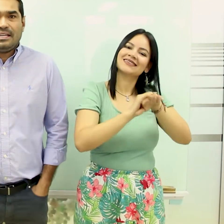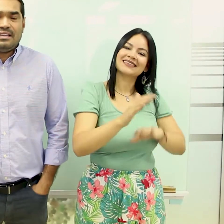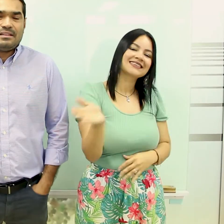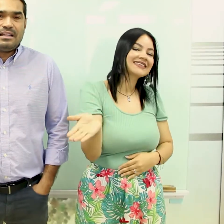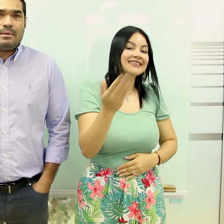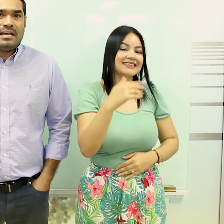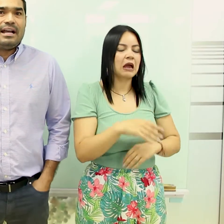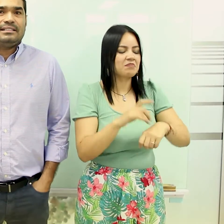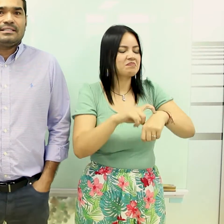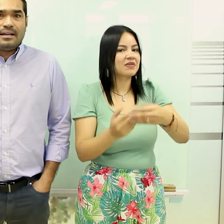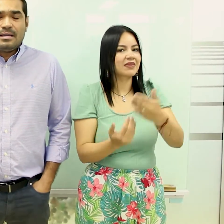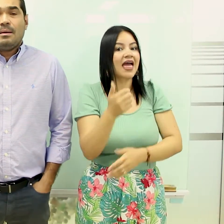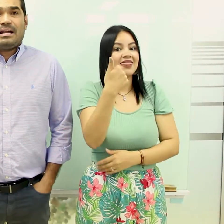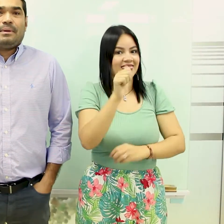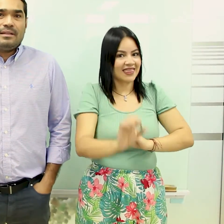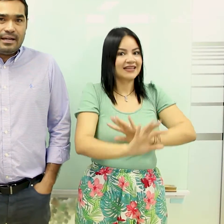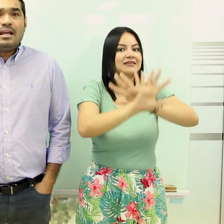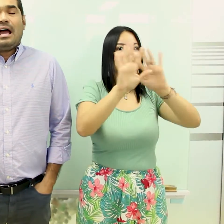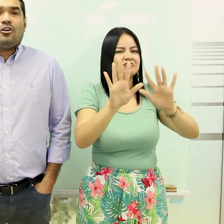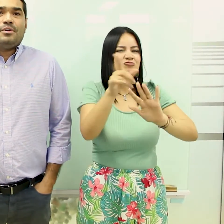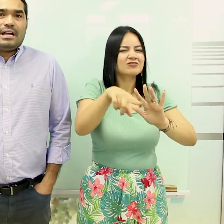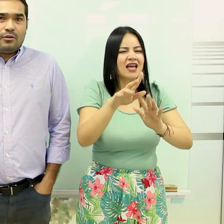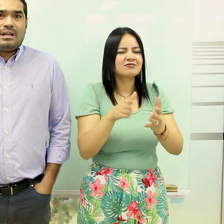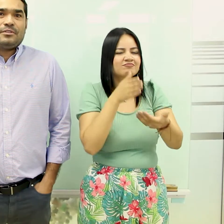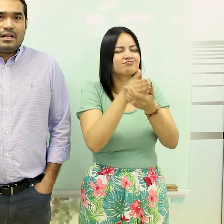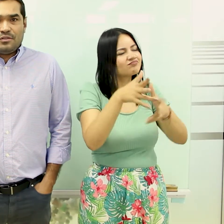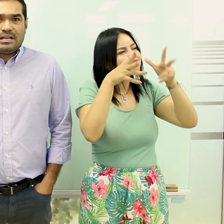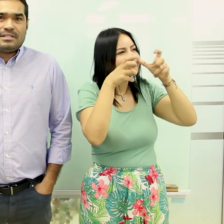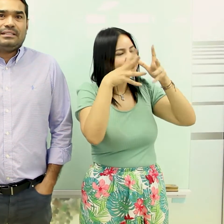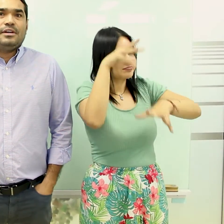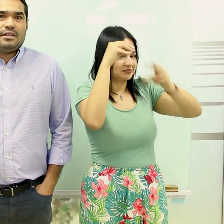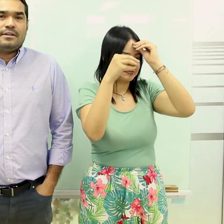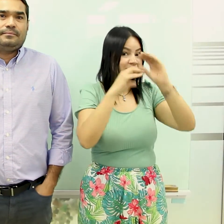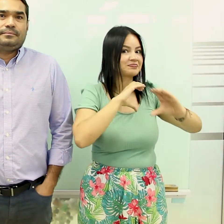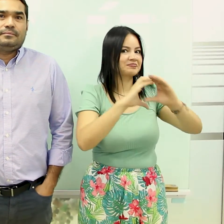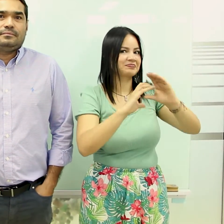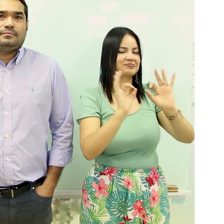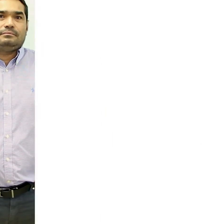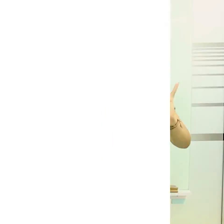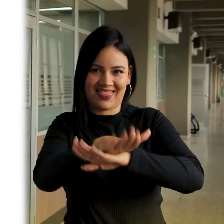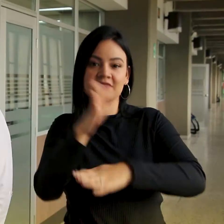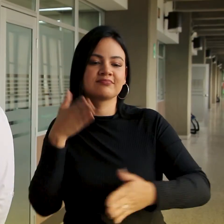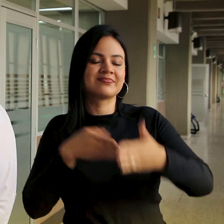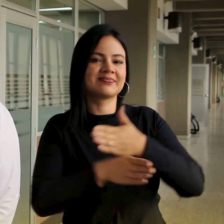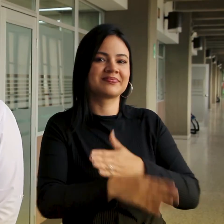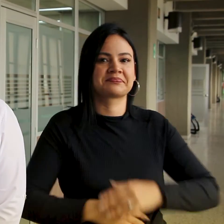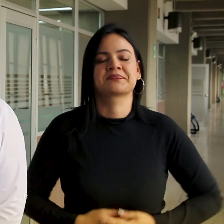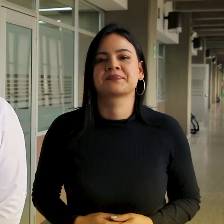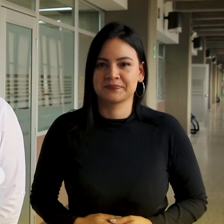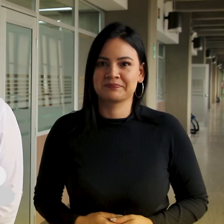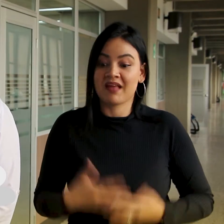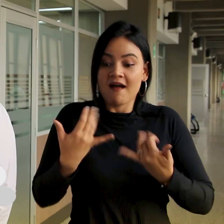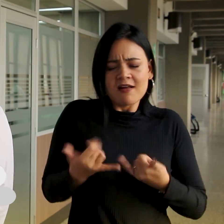cordialmente, directamente en la mañana en este stand, para aprender a comunicarnos con las personas con discapacidad auditiva. Le